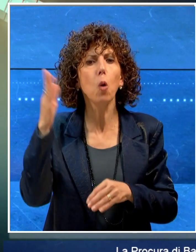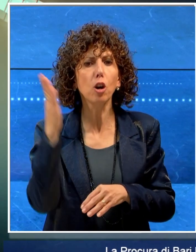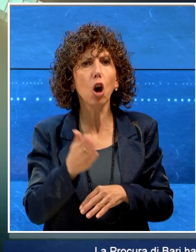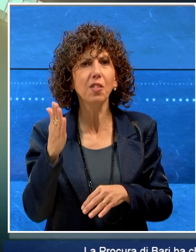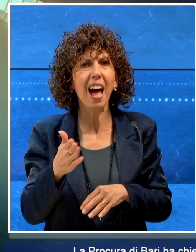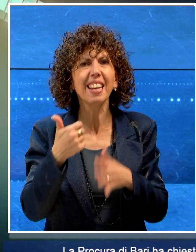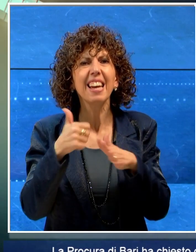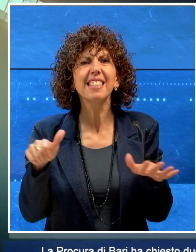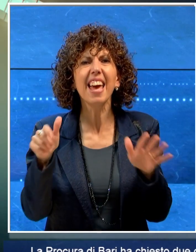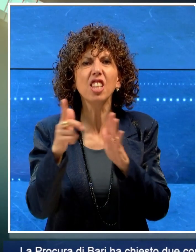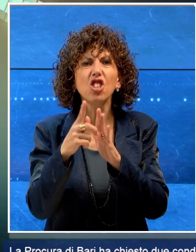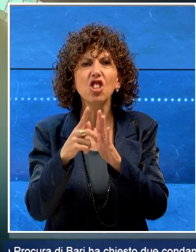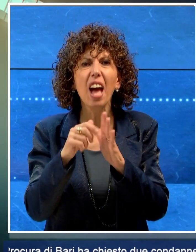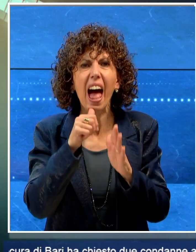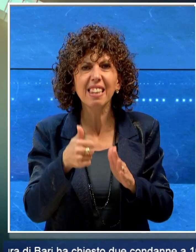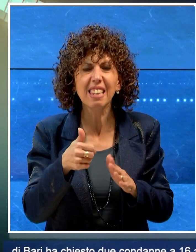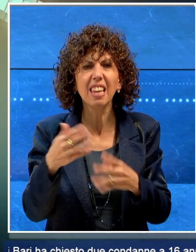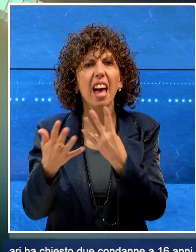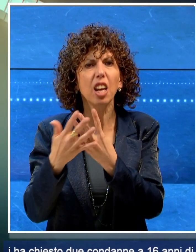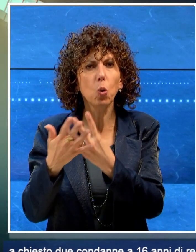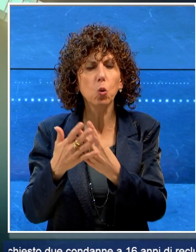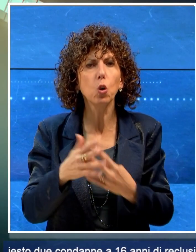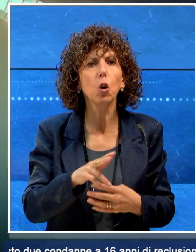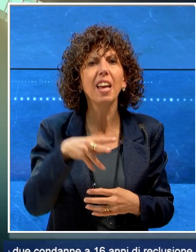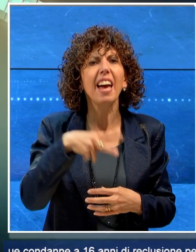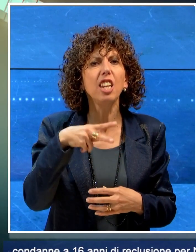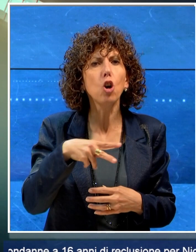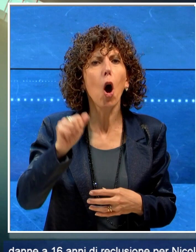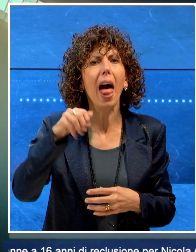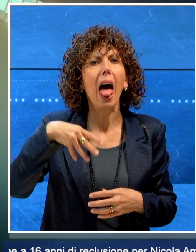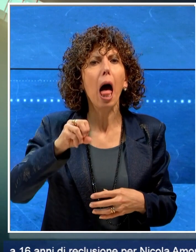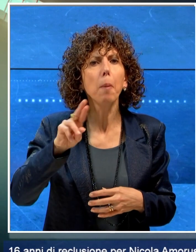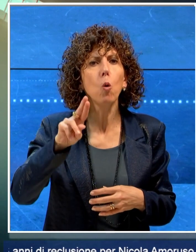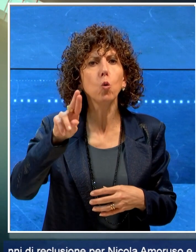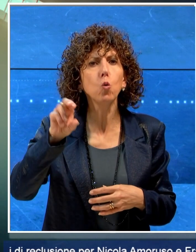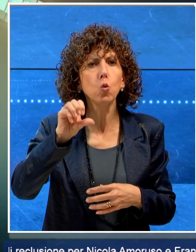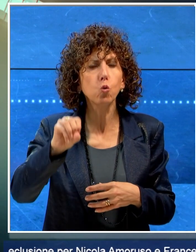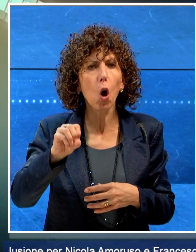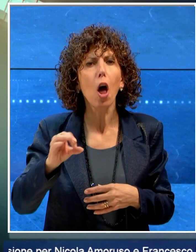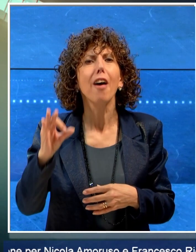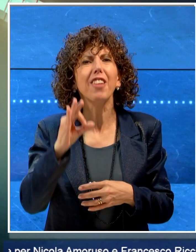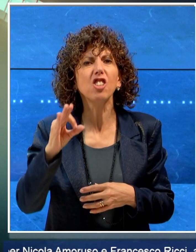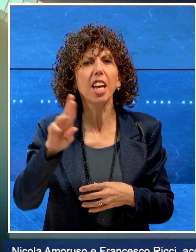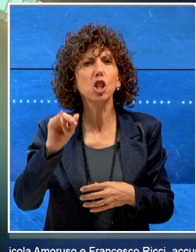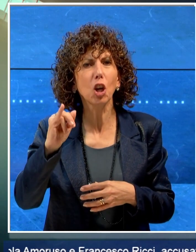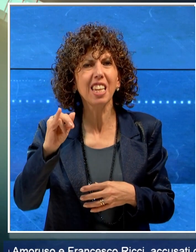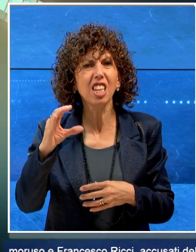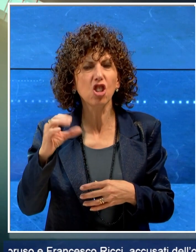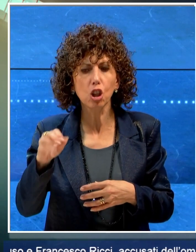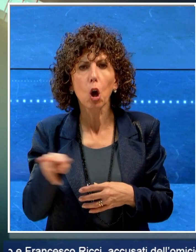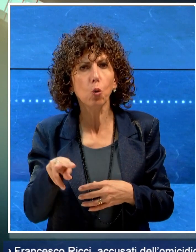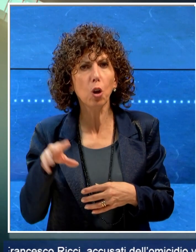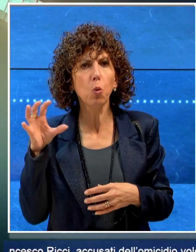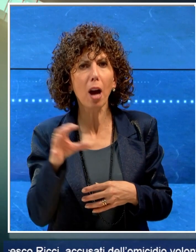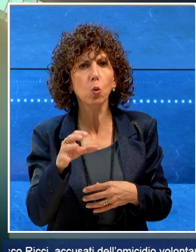a 16 anni di reclusione per Nicola Amoruso e Francesco Ricci, accusati dell'omicidio volontario